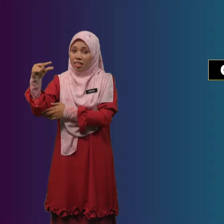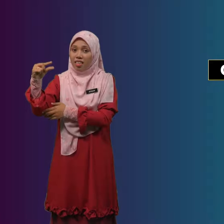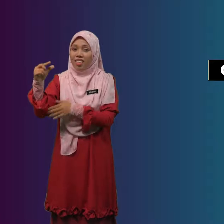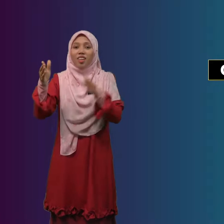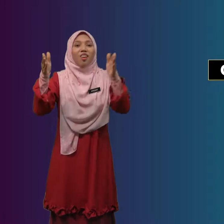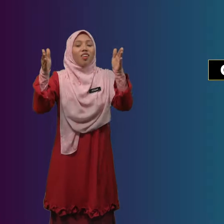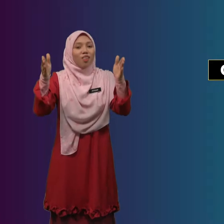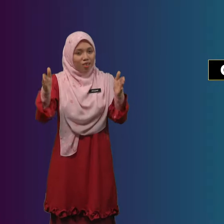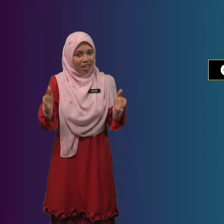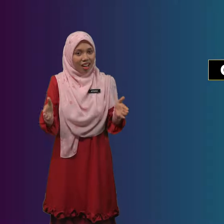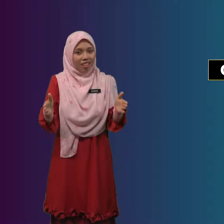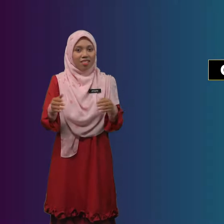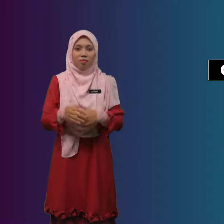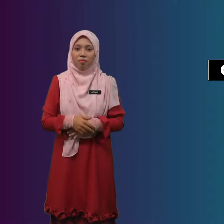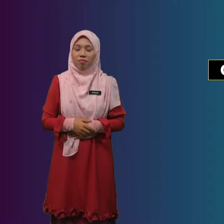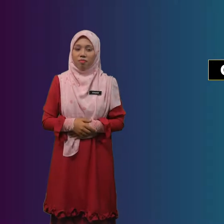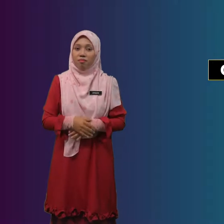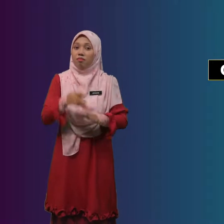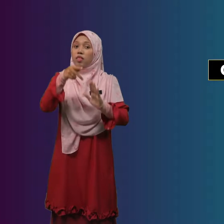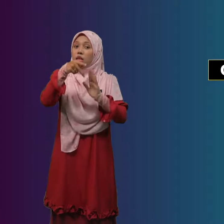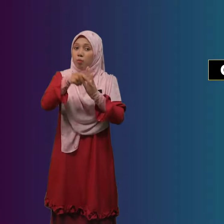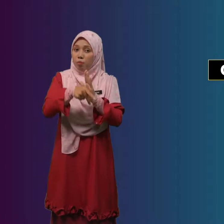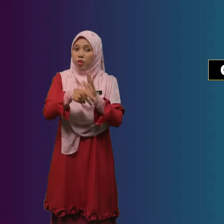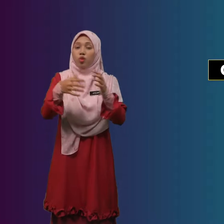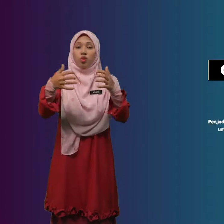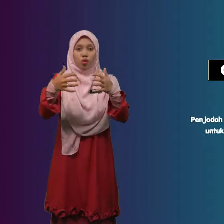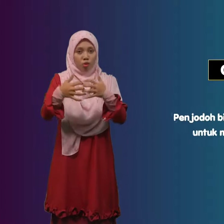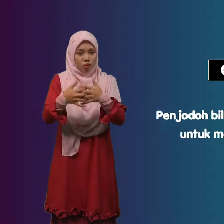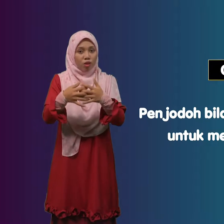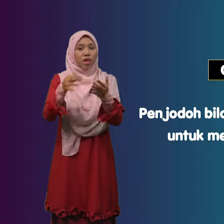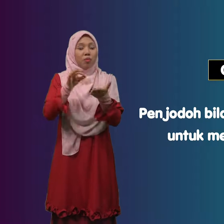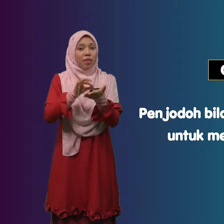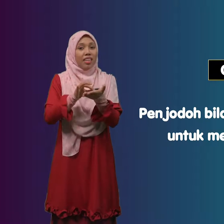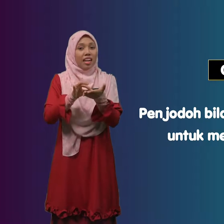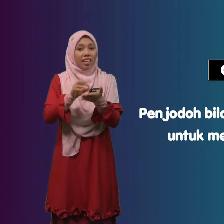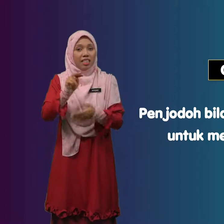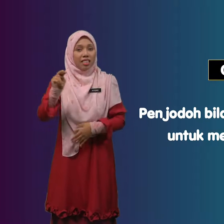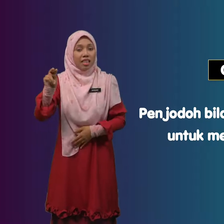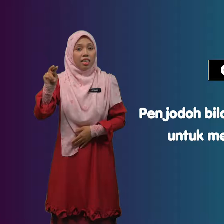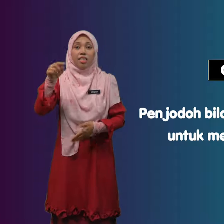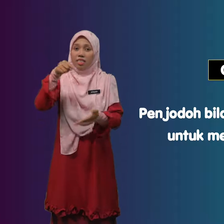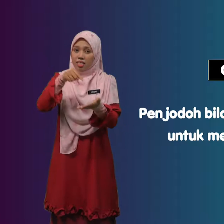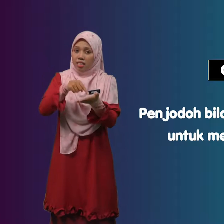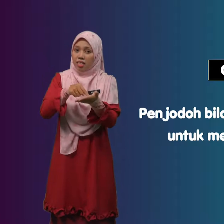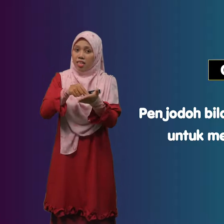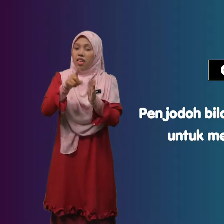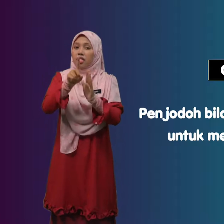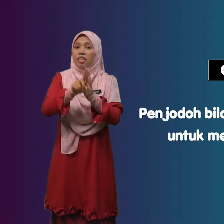Orang Penjodoh Bilangan Ini Digunakan